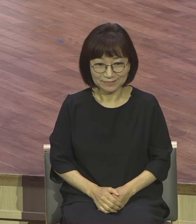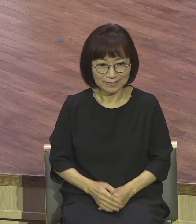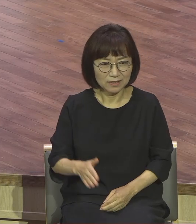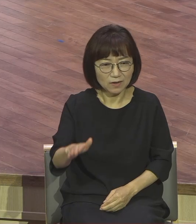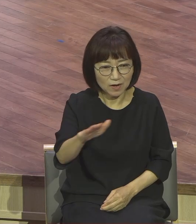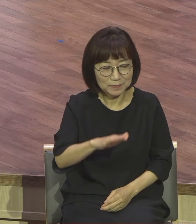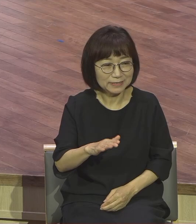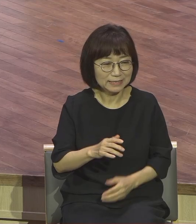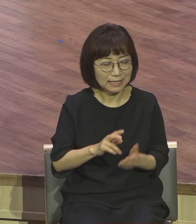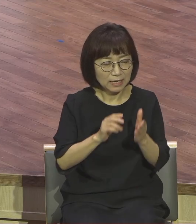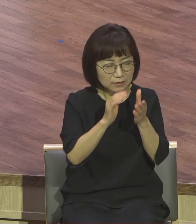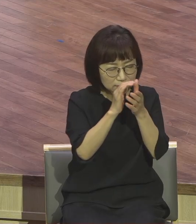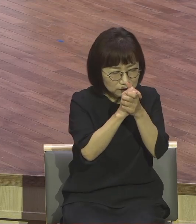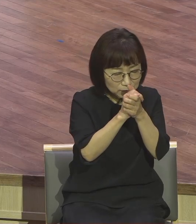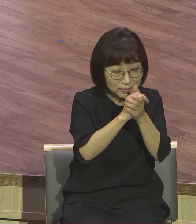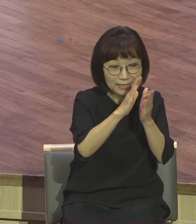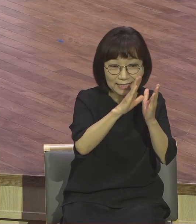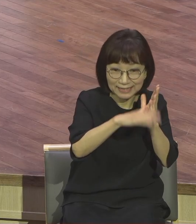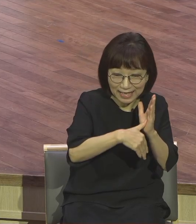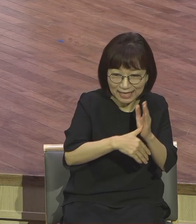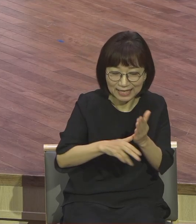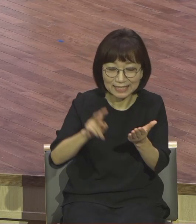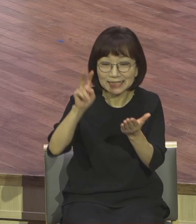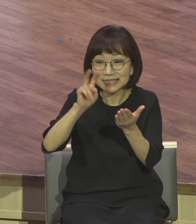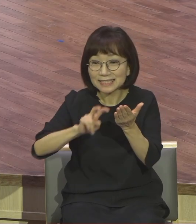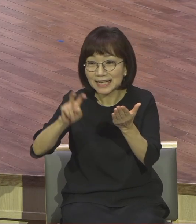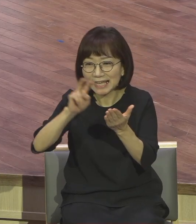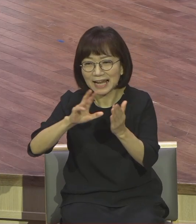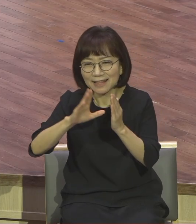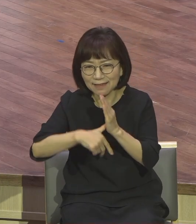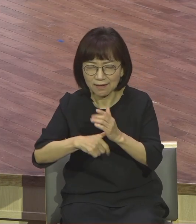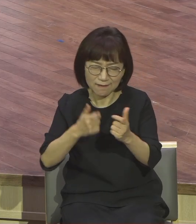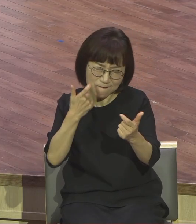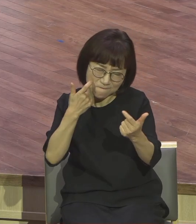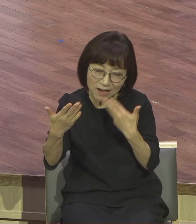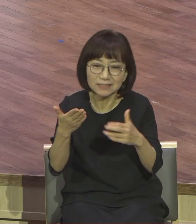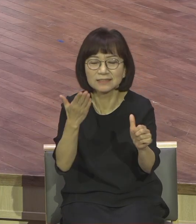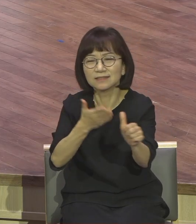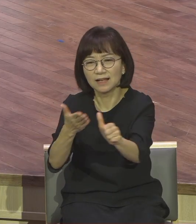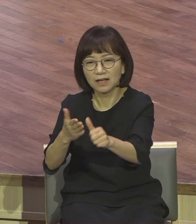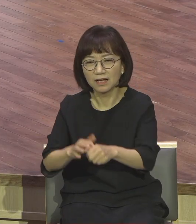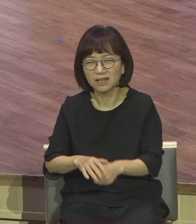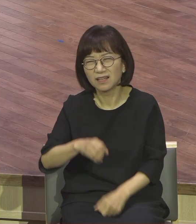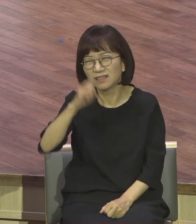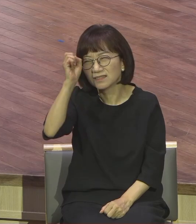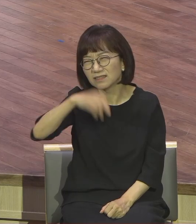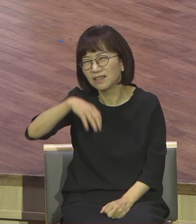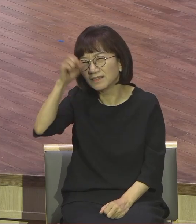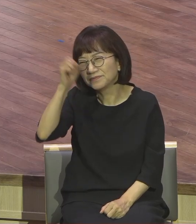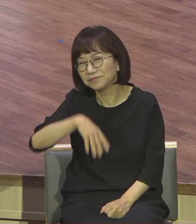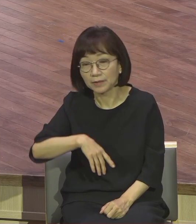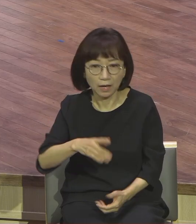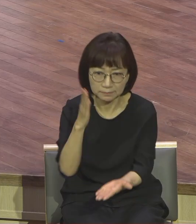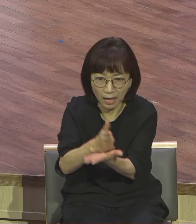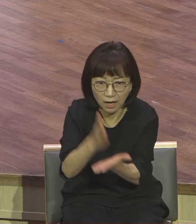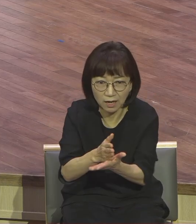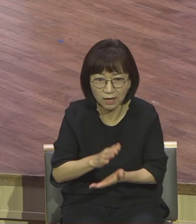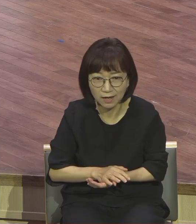찬양을요 말씀을 예배를 헌신을요 실감하게 합시다 여러분 같은 분이 없다니까요 여러분 앞에 지금